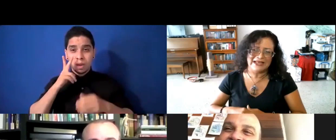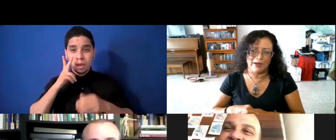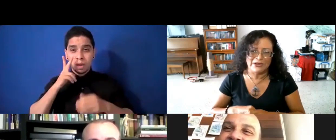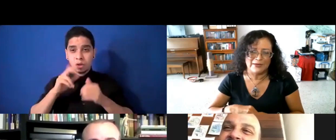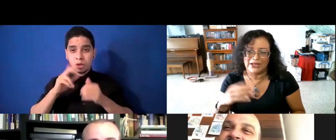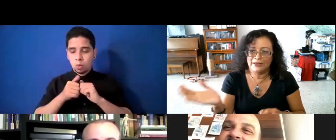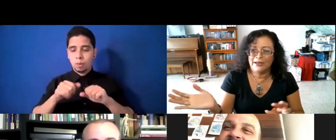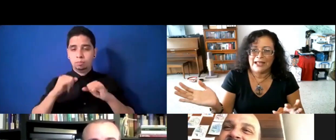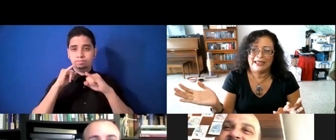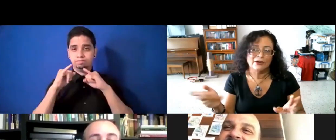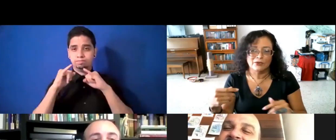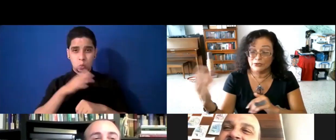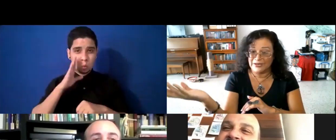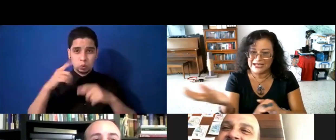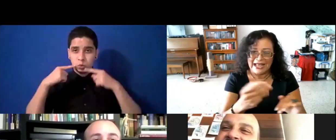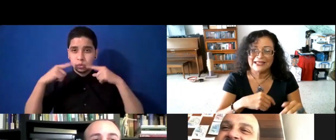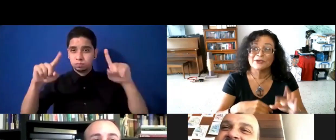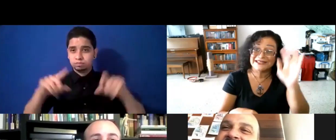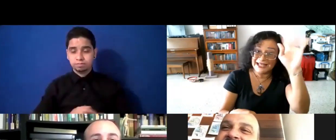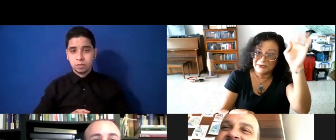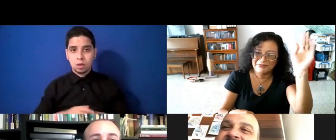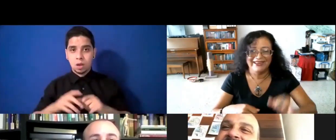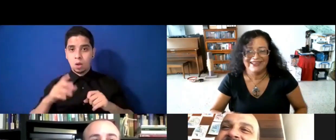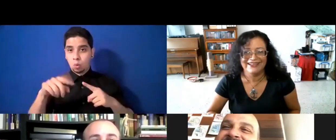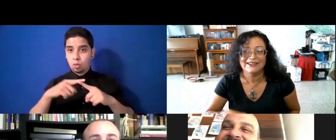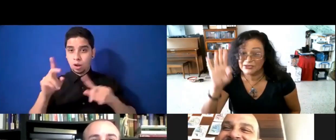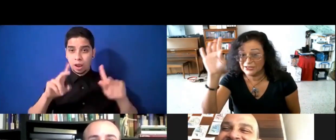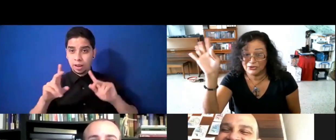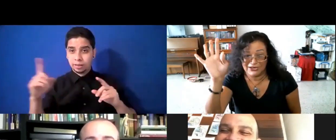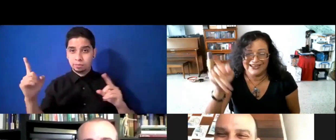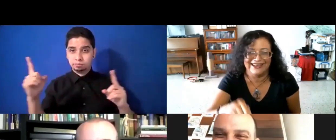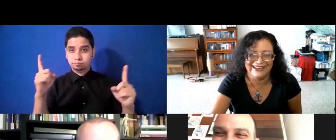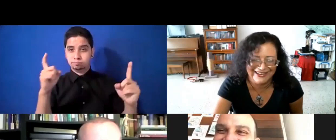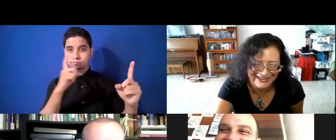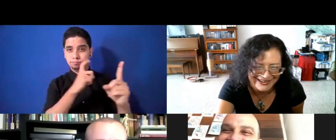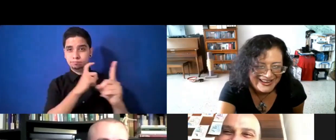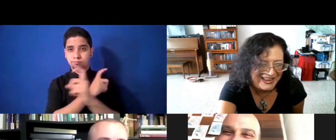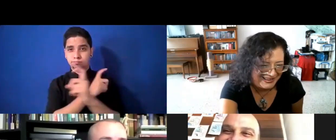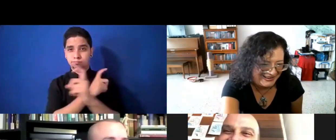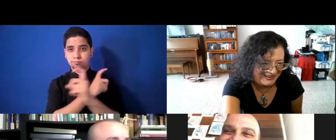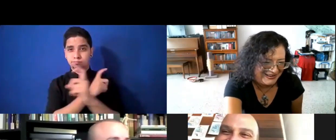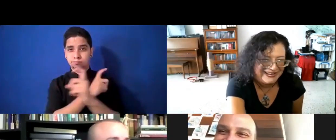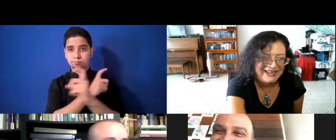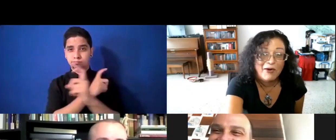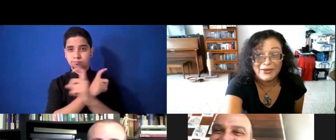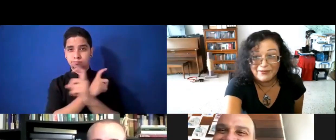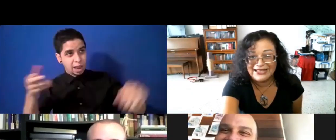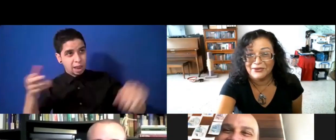hacer, la vamos a hacer porque, nada, cuando pase la gente, tú le dices adiós. Entonces, estoy... O bienvenido. O bienvenido,